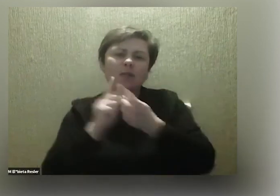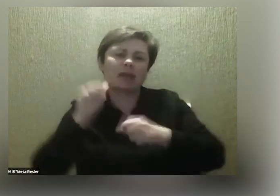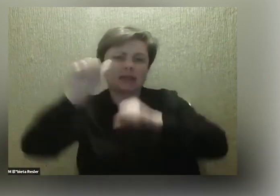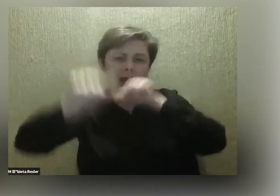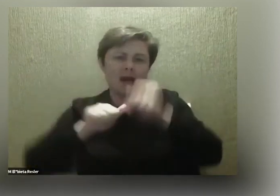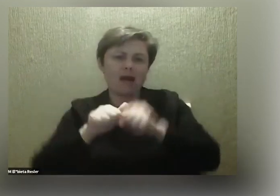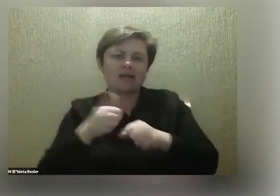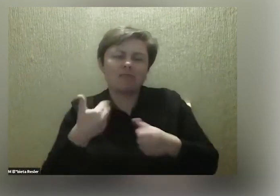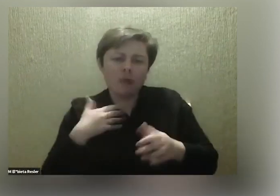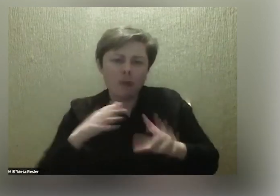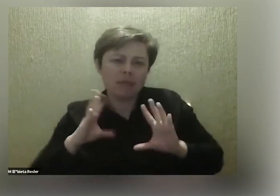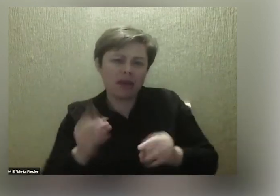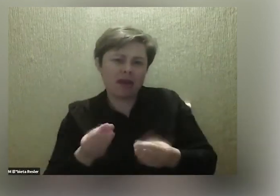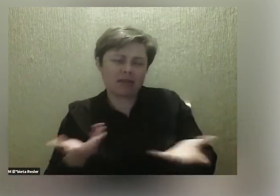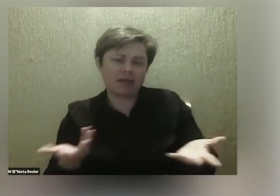Tak,